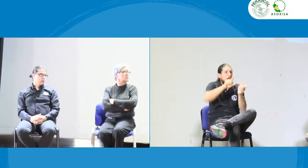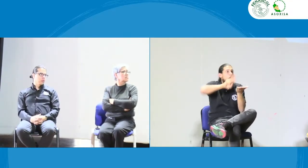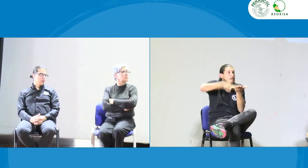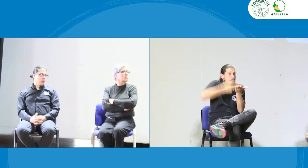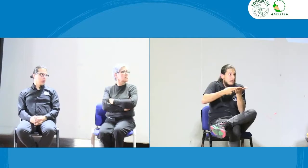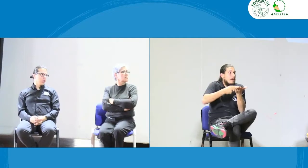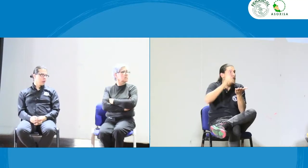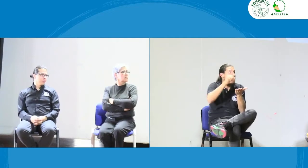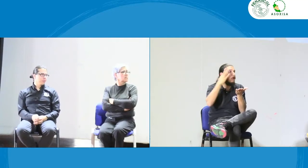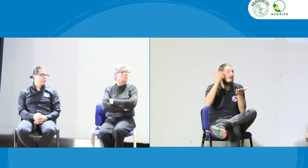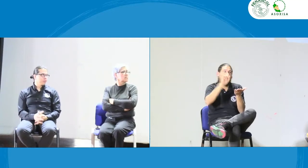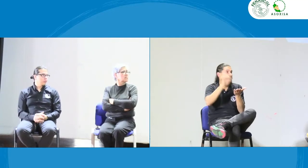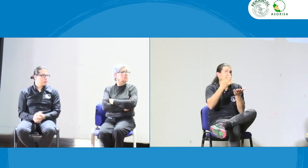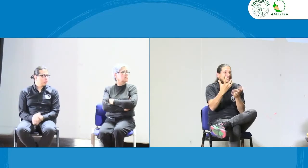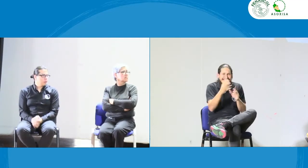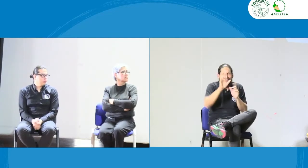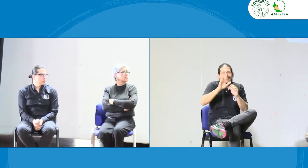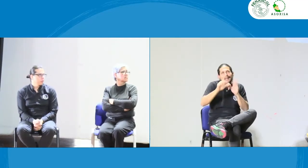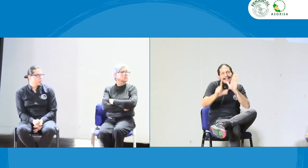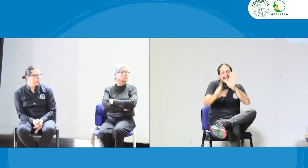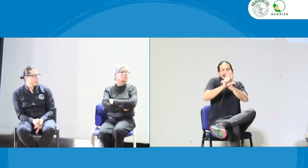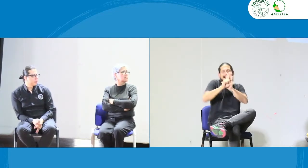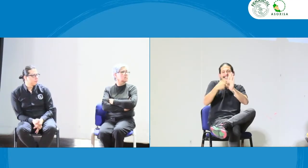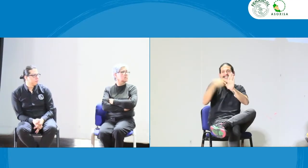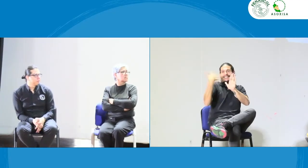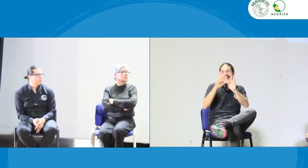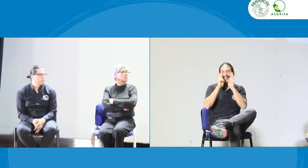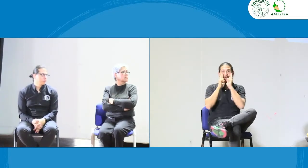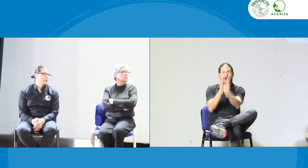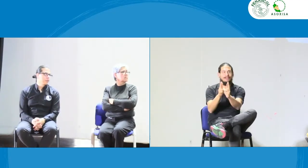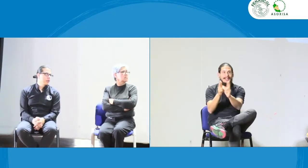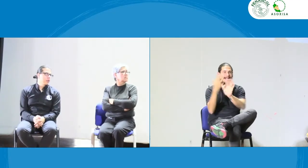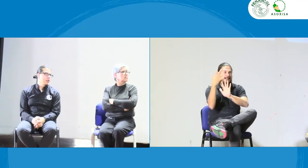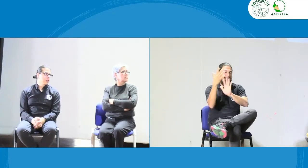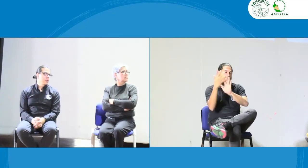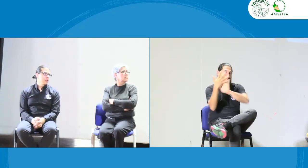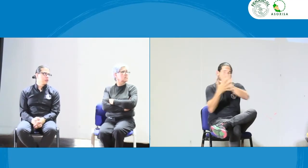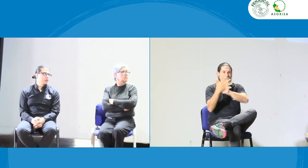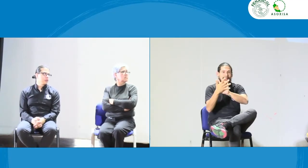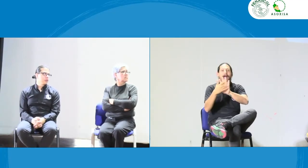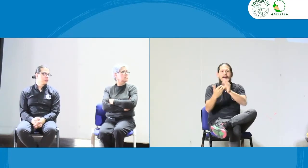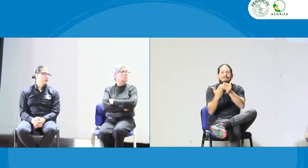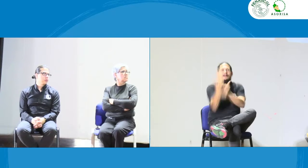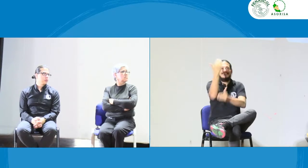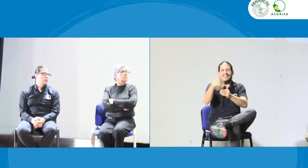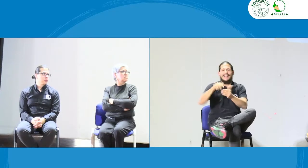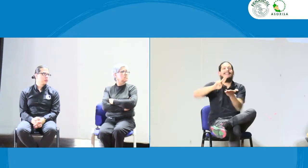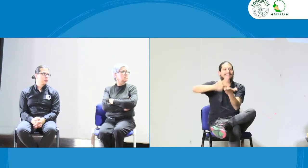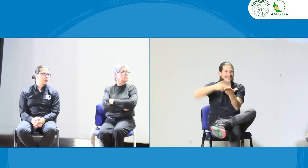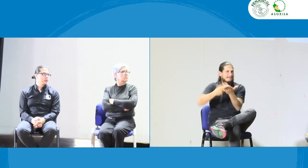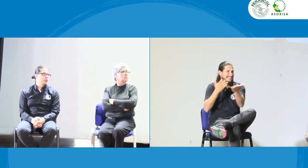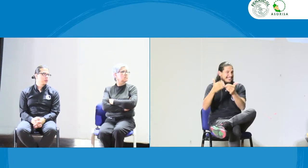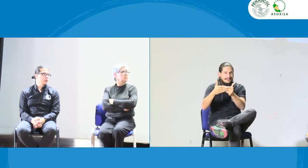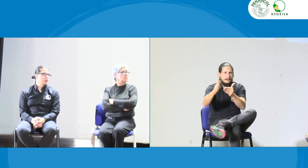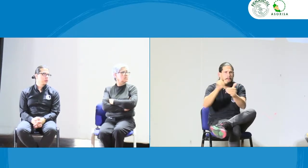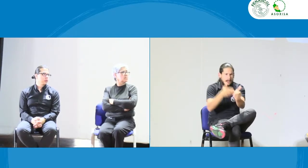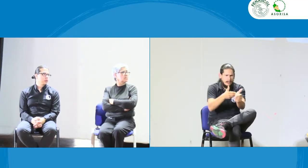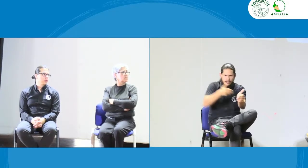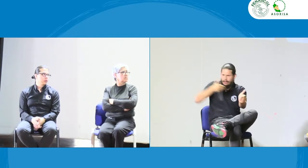estaban los intérpretes, no solamente los oyentes, no, no los oyentes, no. Si después de que se ratificó el uso de la lengua, como idioma oficial,